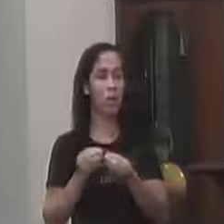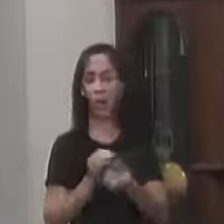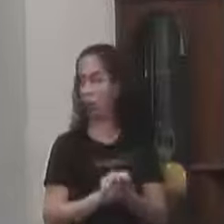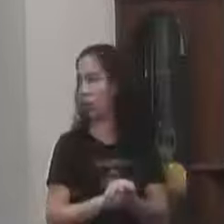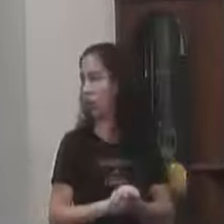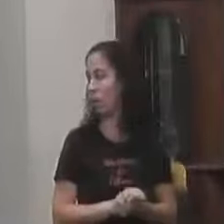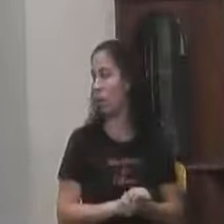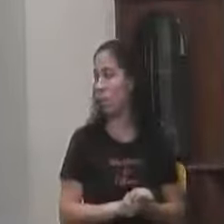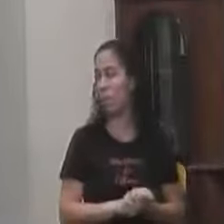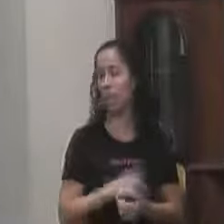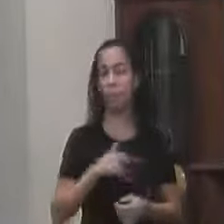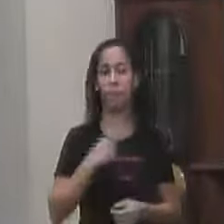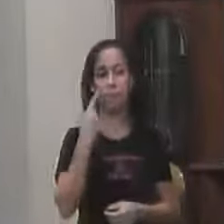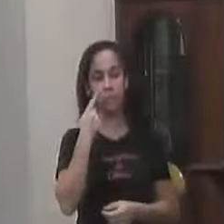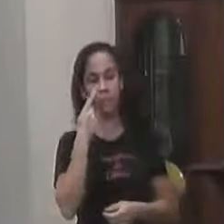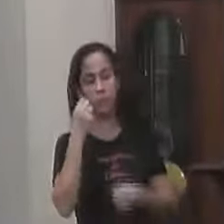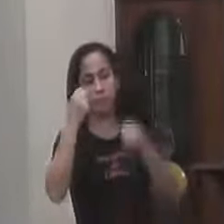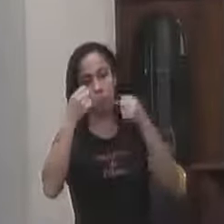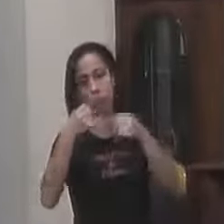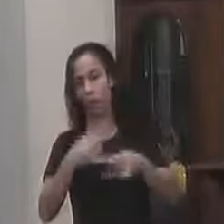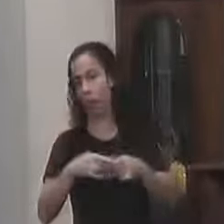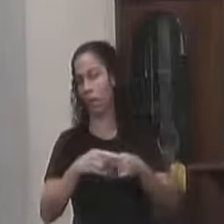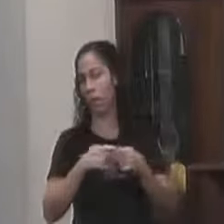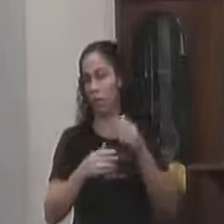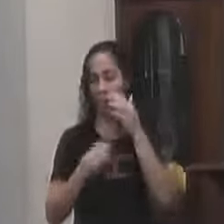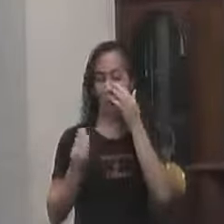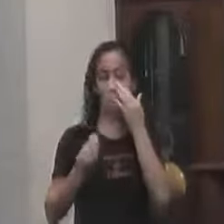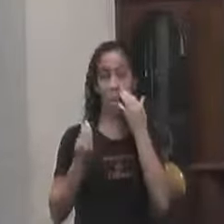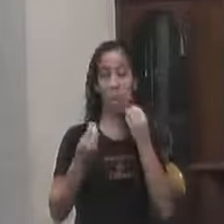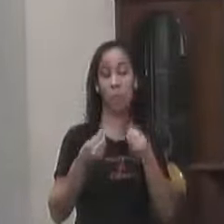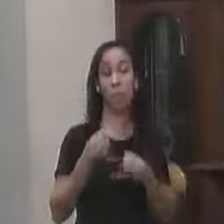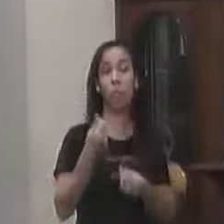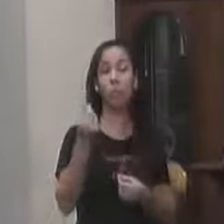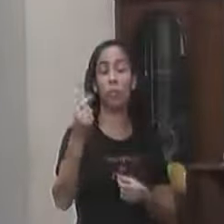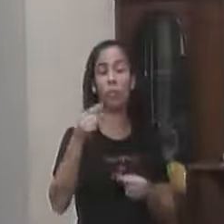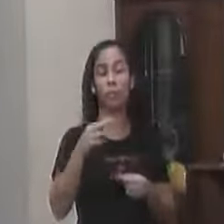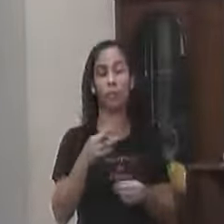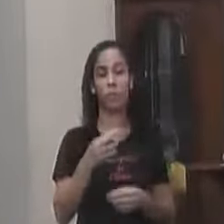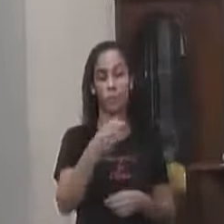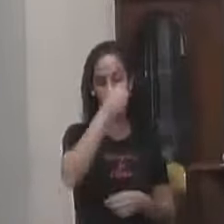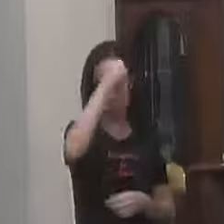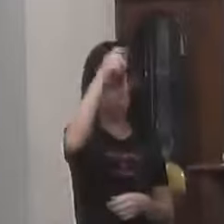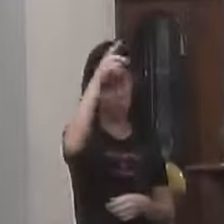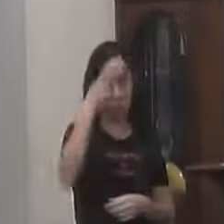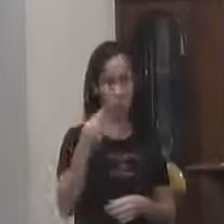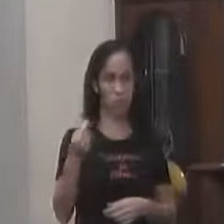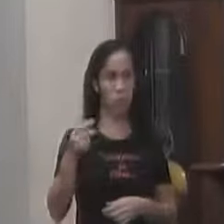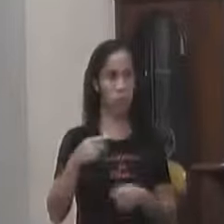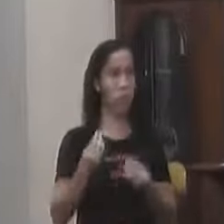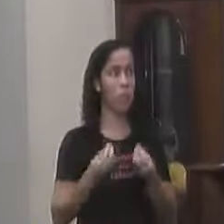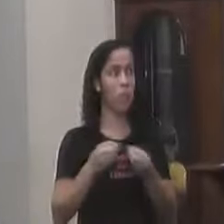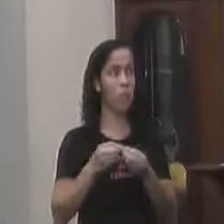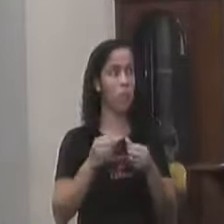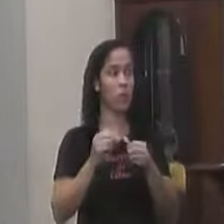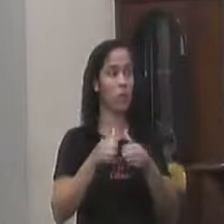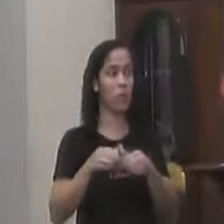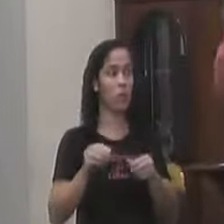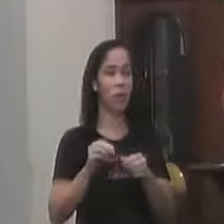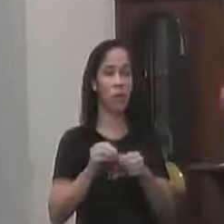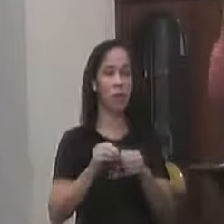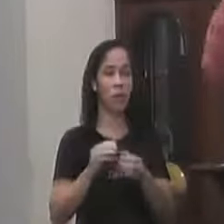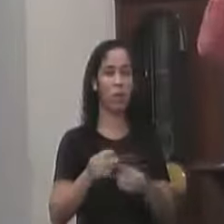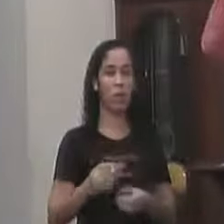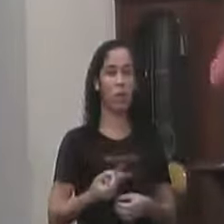finalizando Tem por objetivo Esclarecer Como e quanto É recebido Pelo poder executivo E como está sendo Efetivada